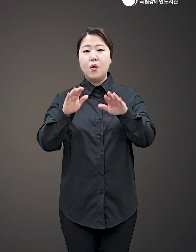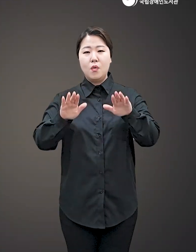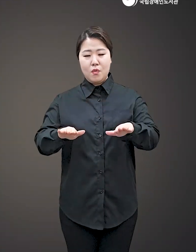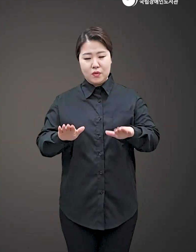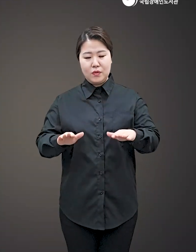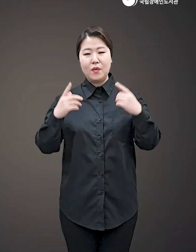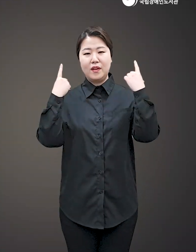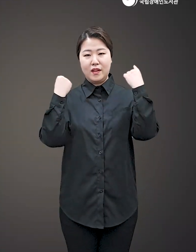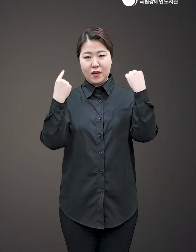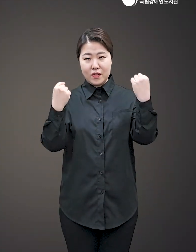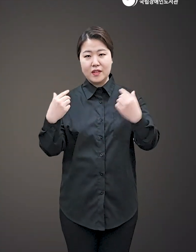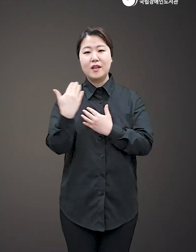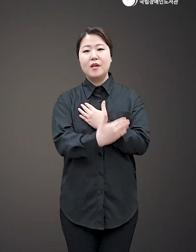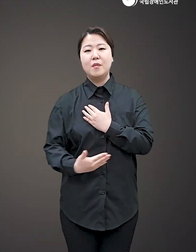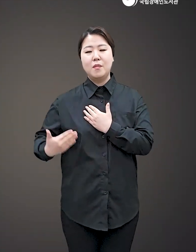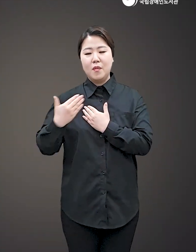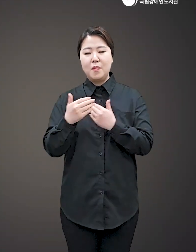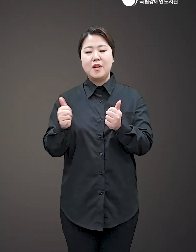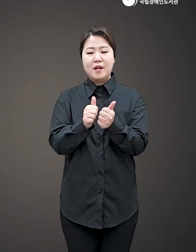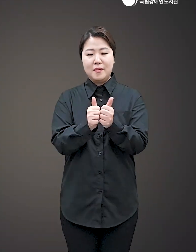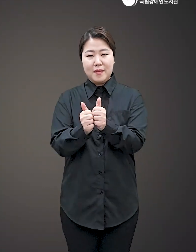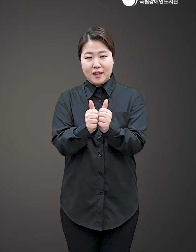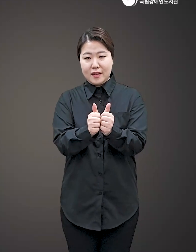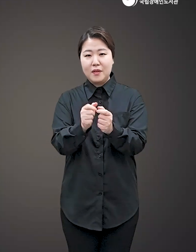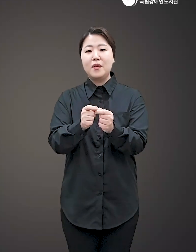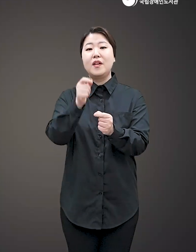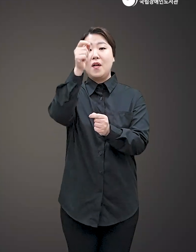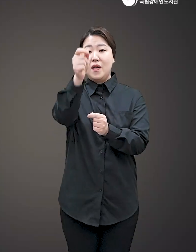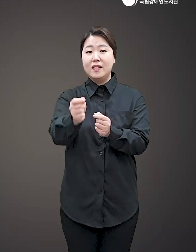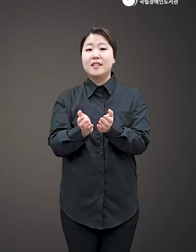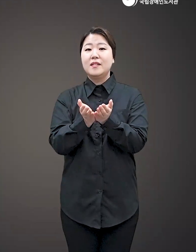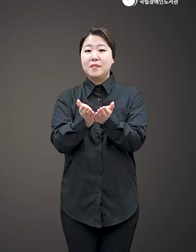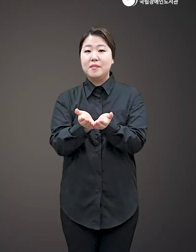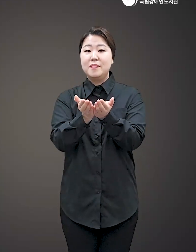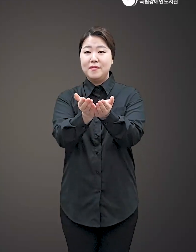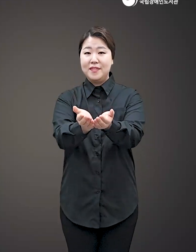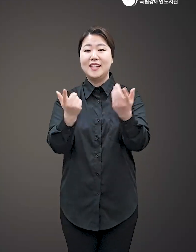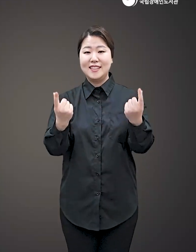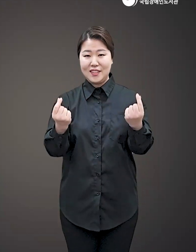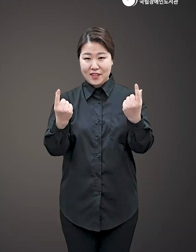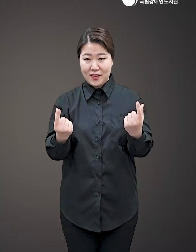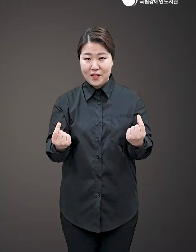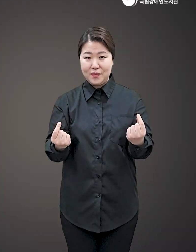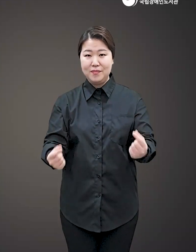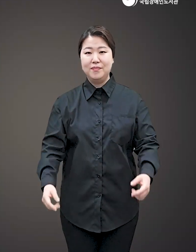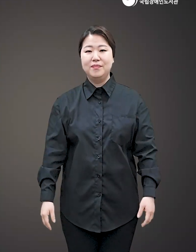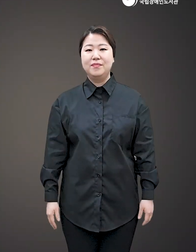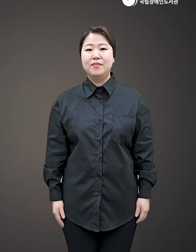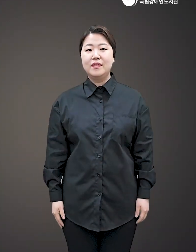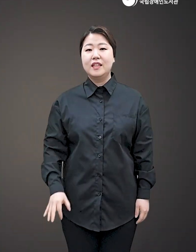우리는 오늘도 몸을 맞대고, 영원히 흔들릴 배처럼.